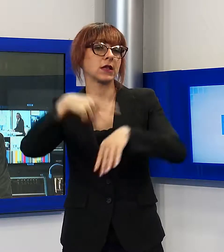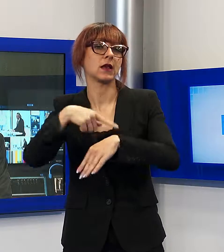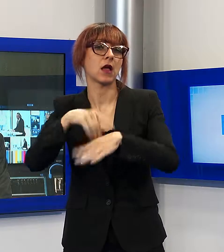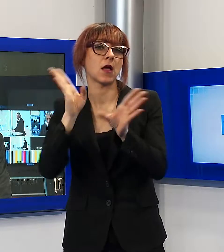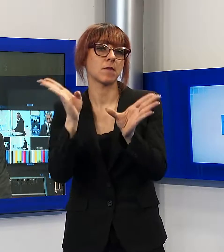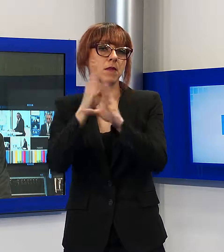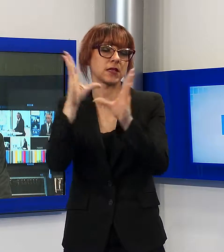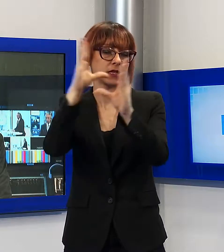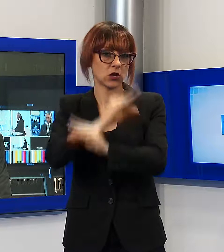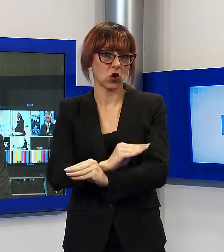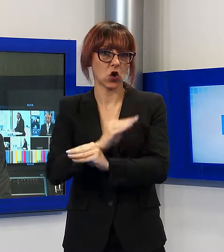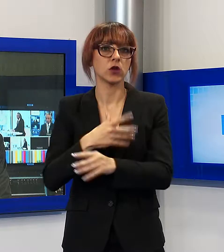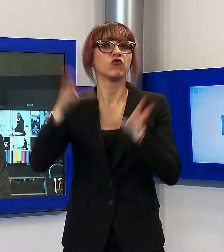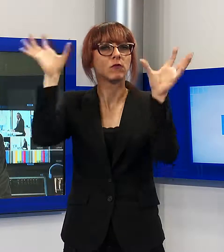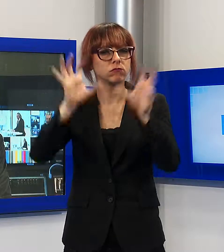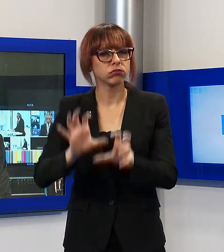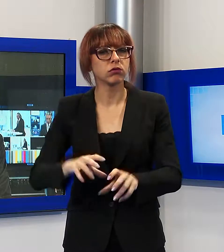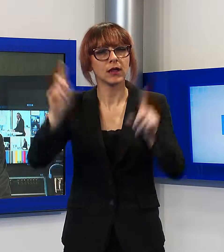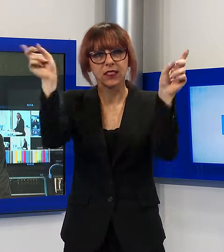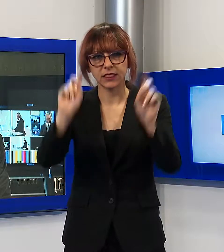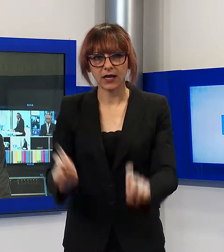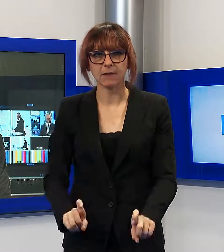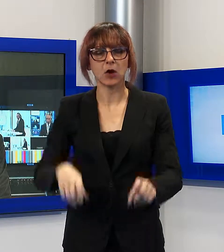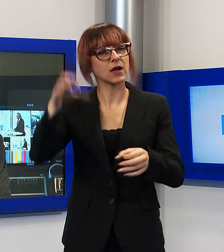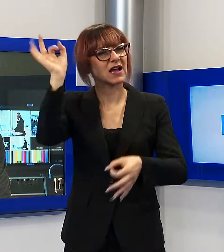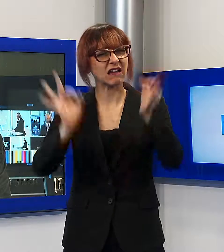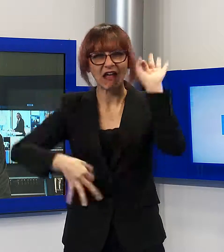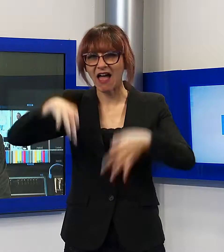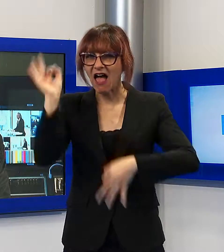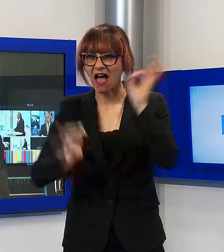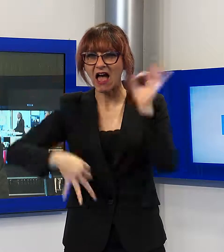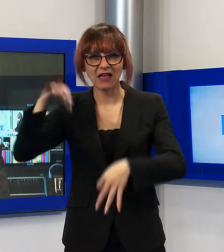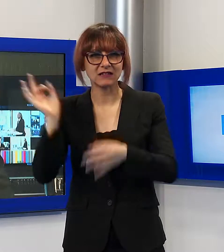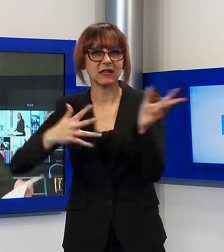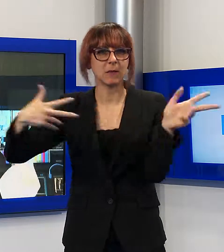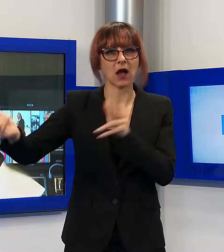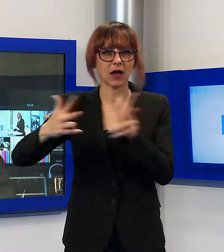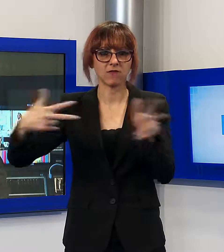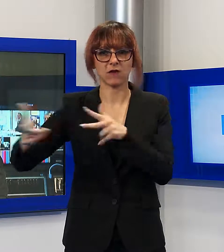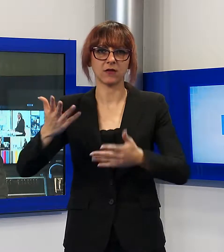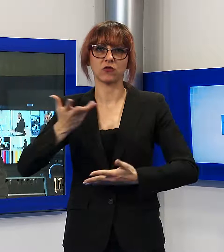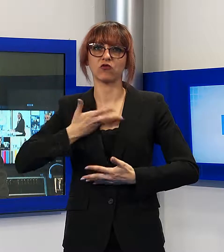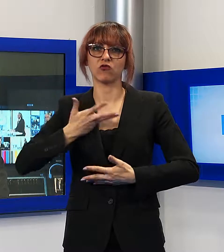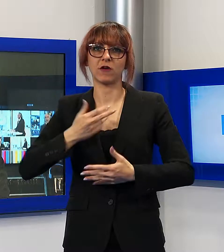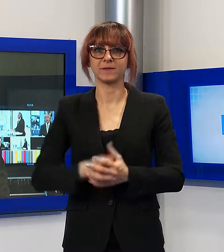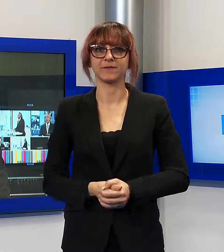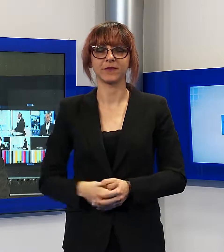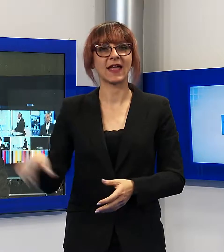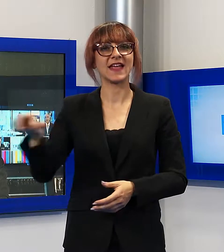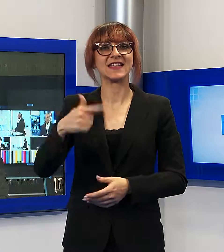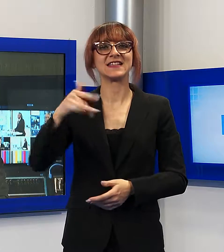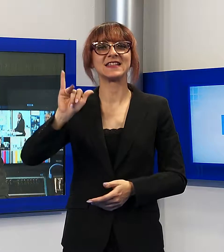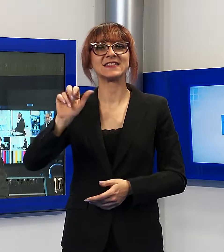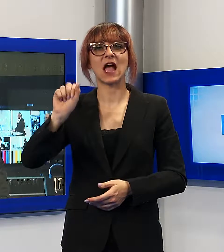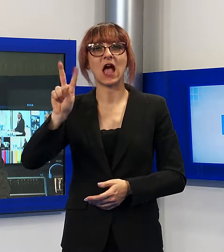su tutta la regione e quindi anche in provincia di Lucca, associati a grandinate e forti colpi di vento. Stiava, andiamo in